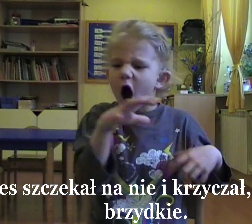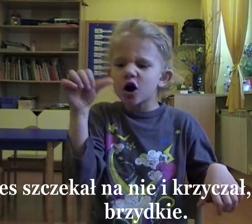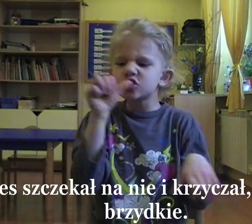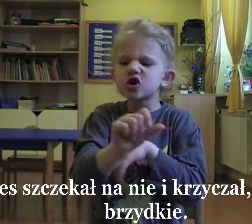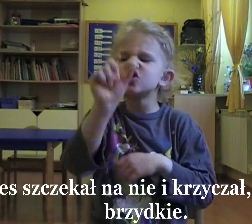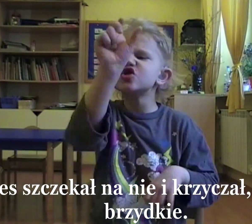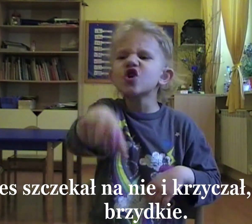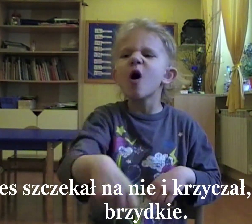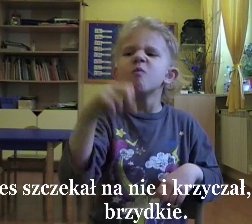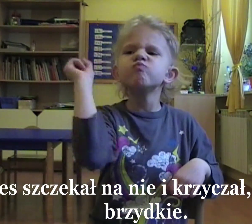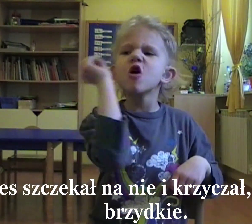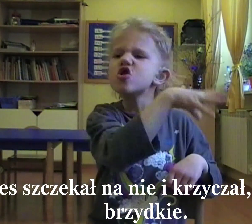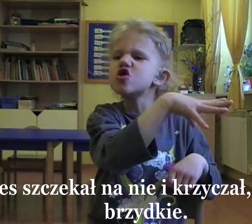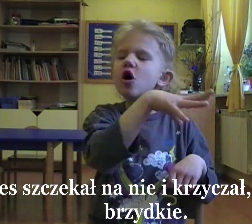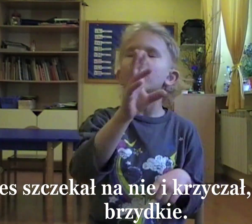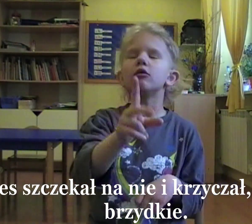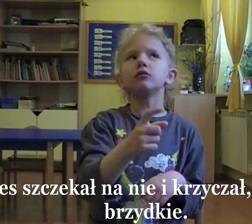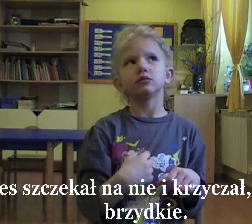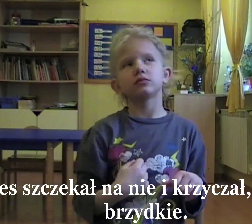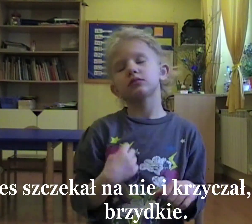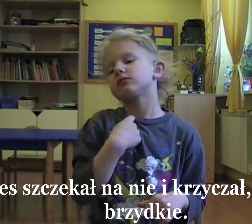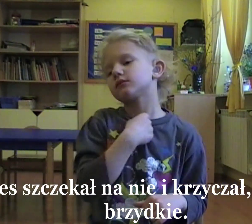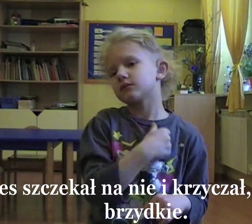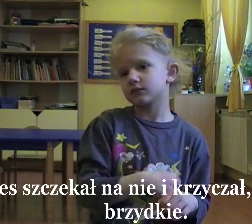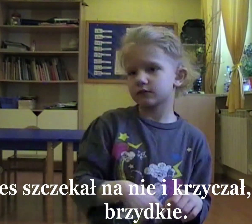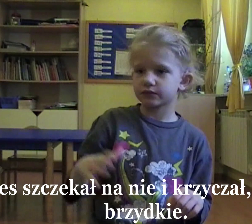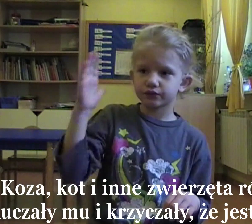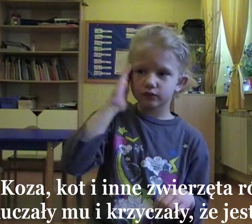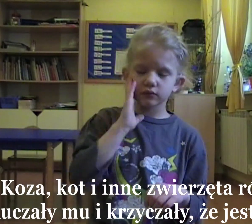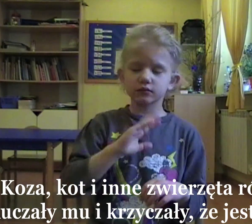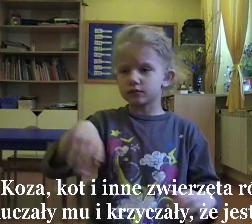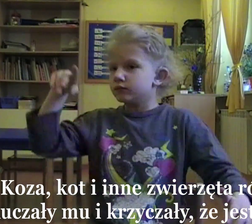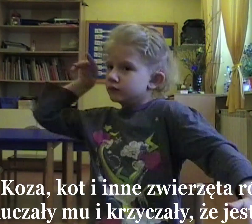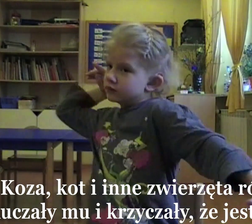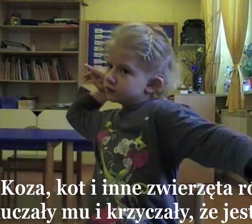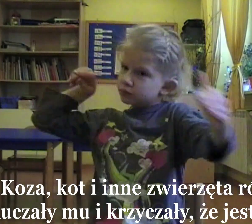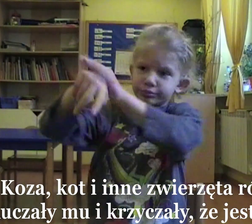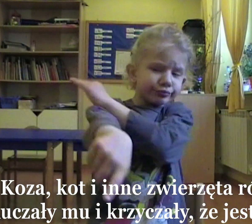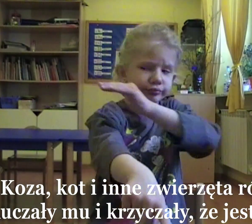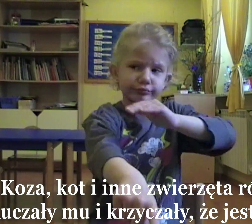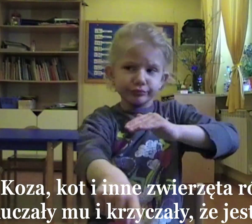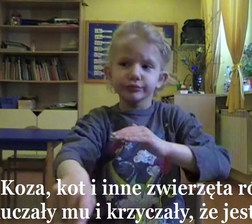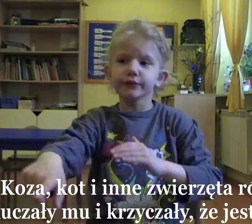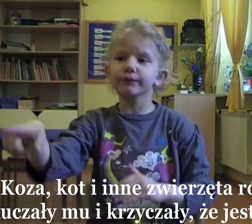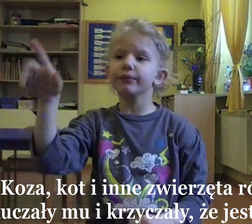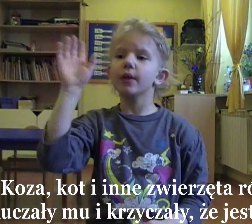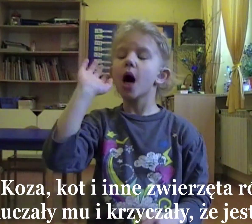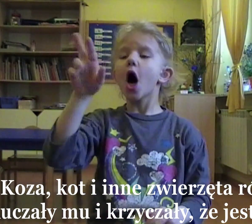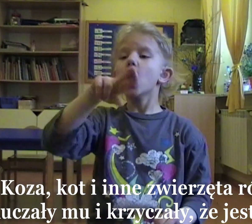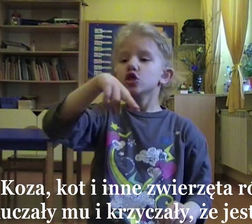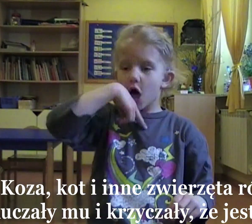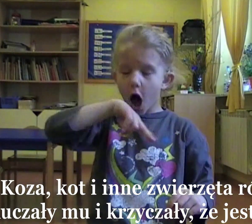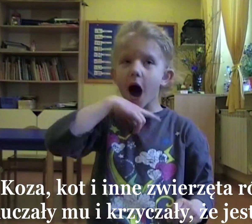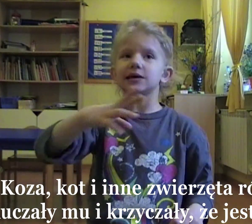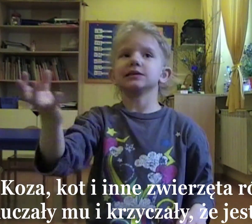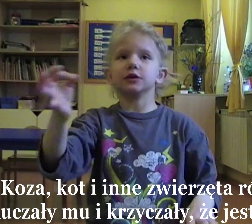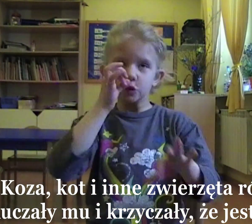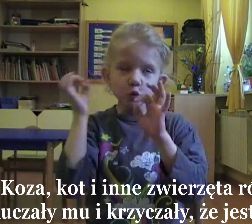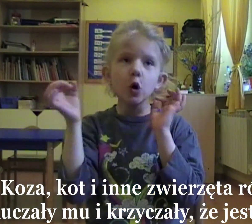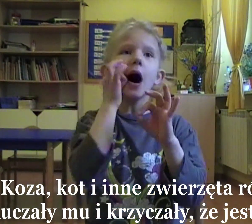Pies szczekał na nie i krzyczał, że jest brzydkie. Koza, kot i inne